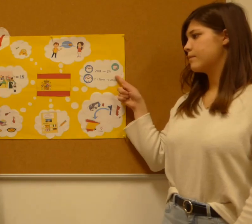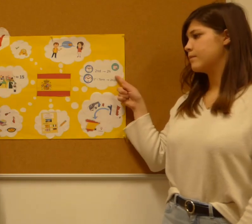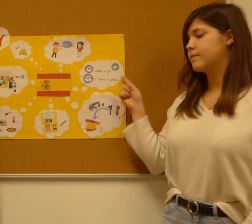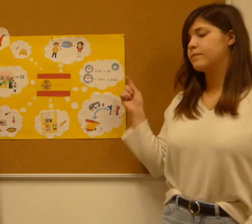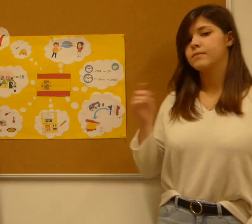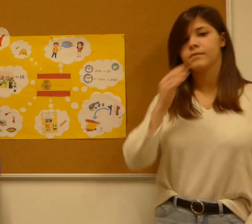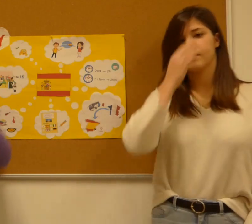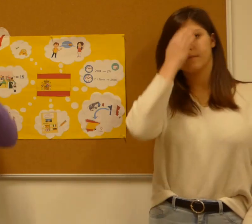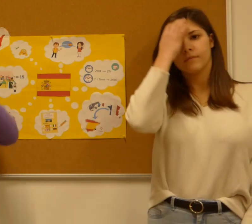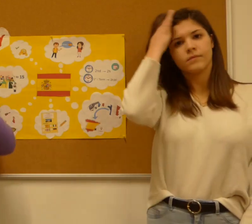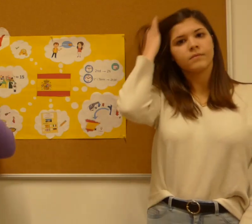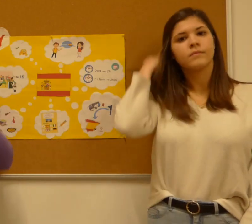en terminale.